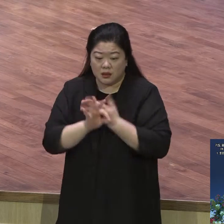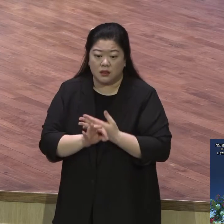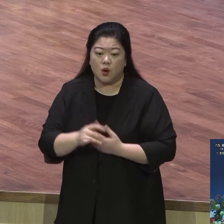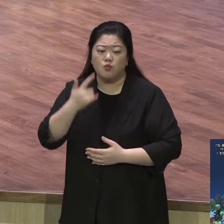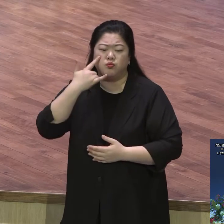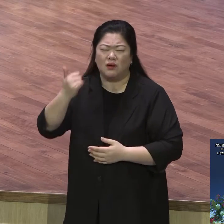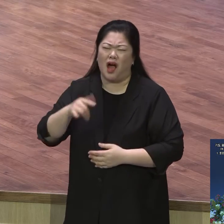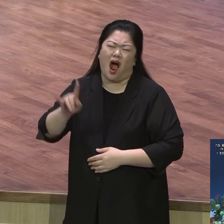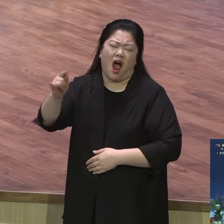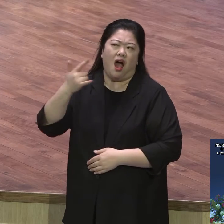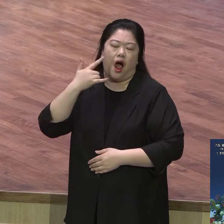그거 남기지 마시고